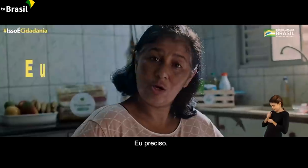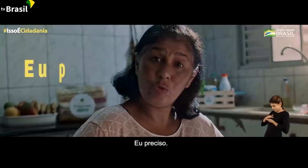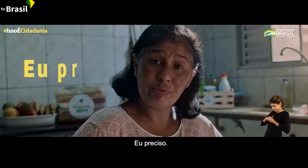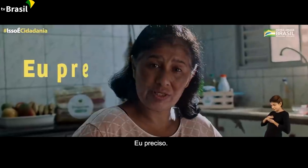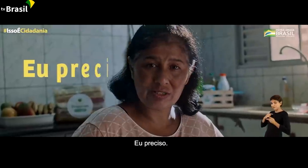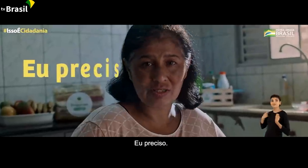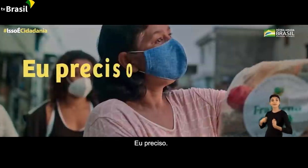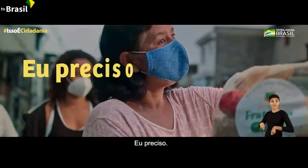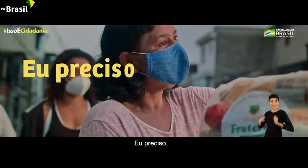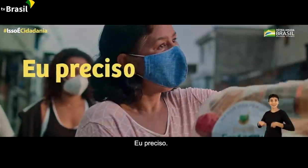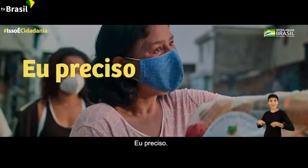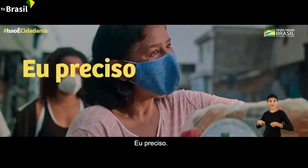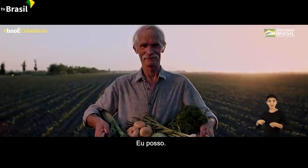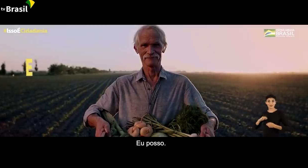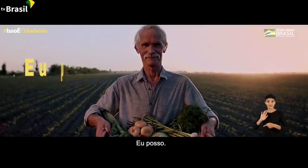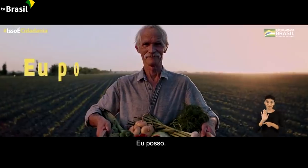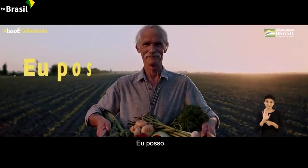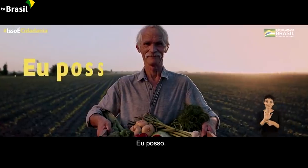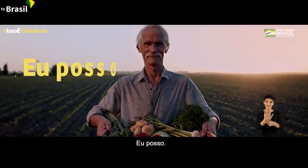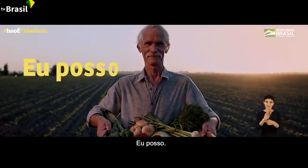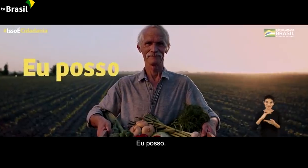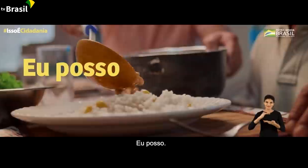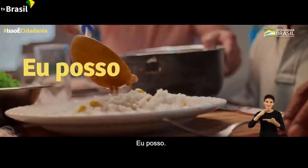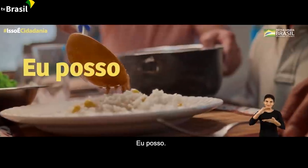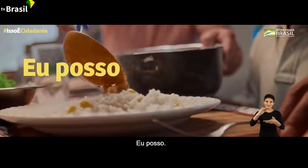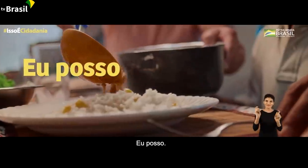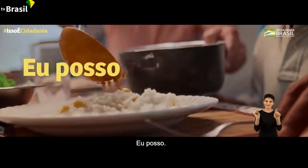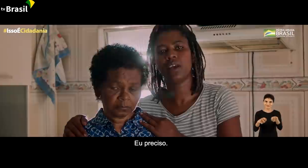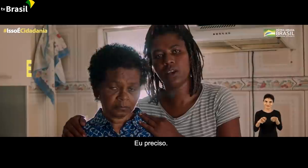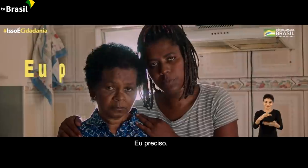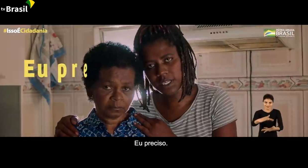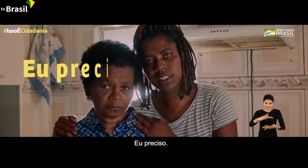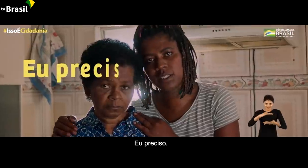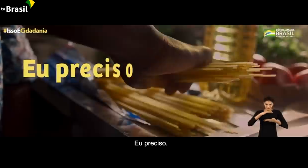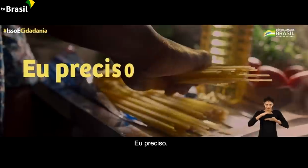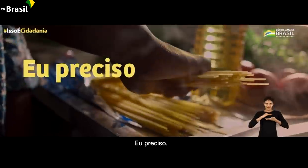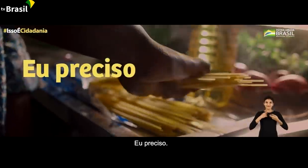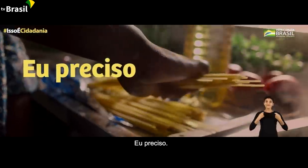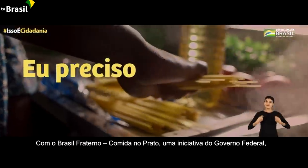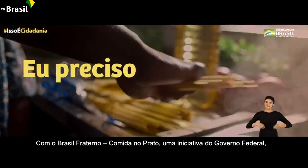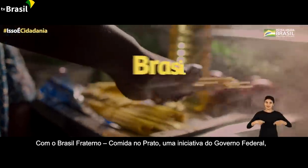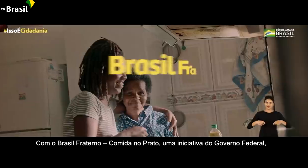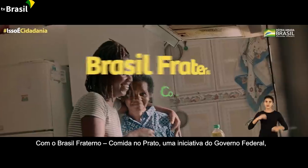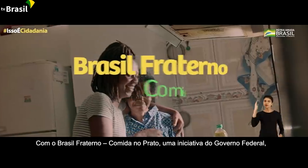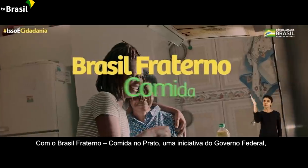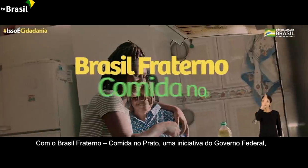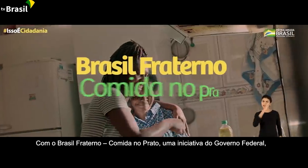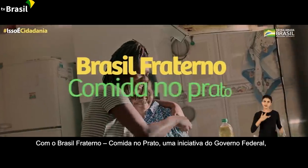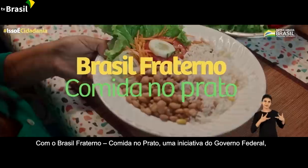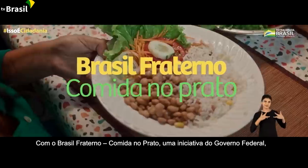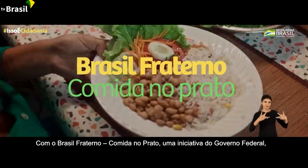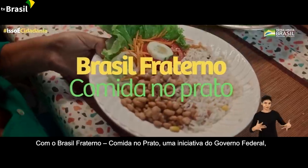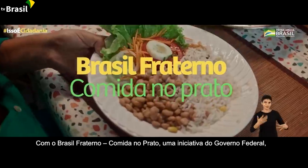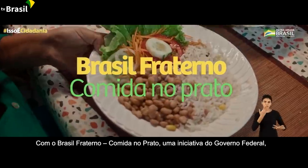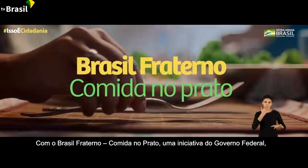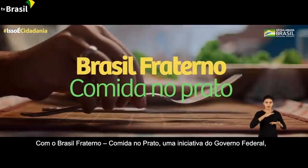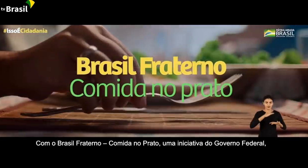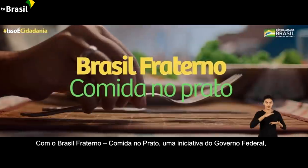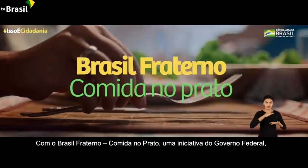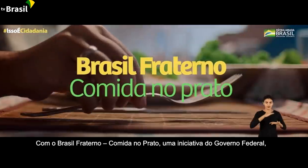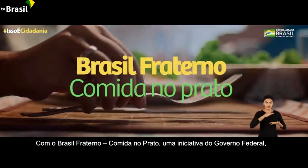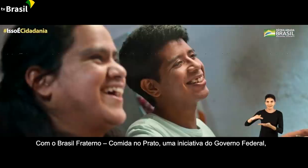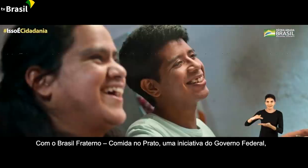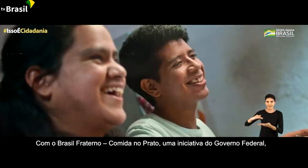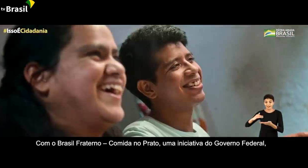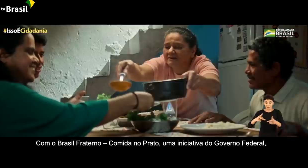Eu preciso. Eu posso. Eu preciso. Com o Brasil Fraterno Comida no Prato, uma